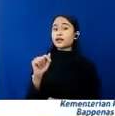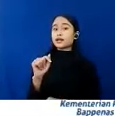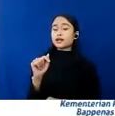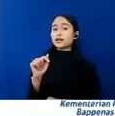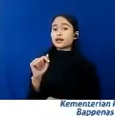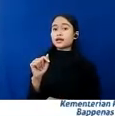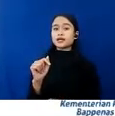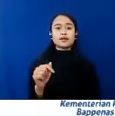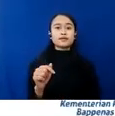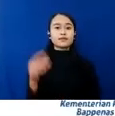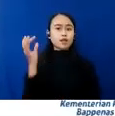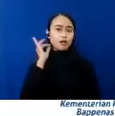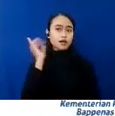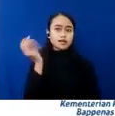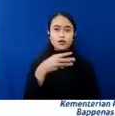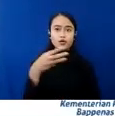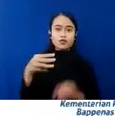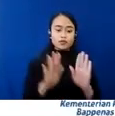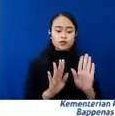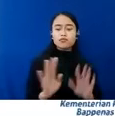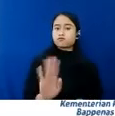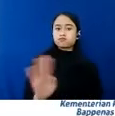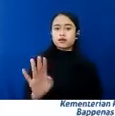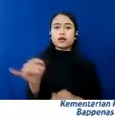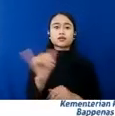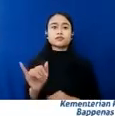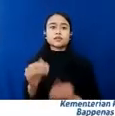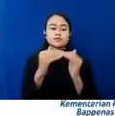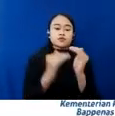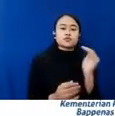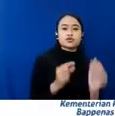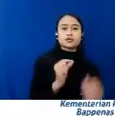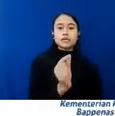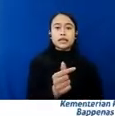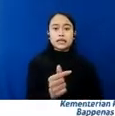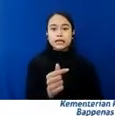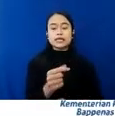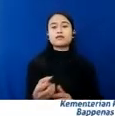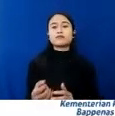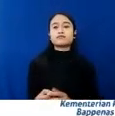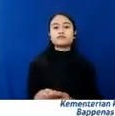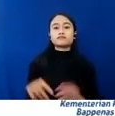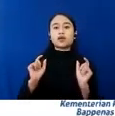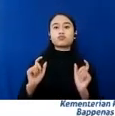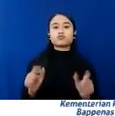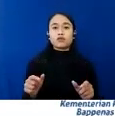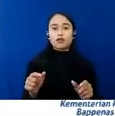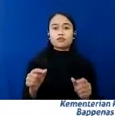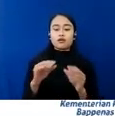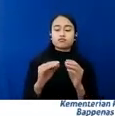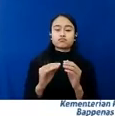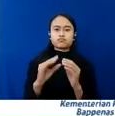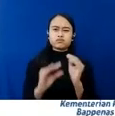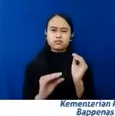terhadap risiko ekonomi Seperti penurunan daya beli Peningkatan kemiskinan Dan juga pengangguran Tetapi juga membawa risiko